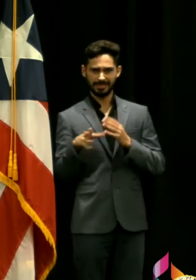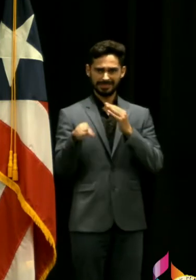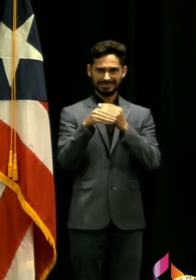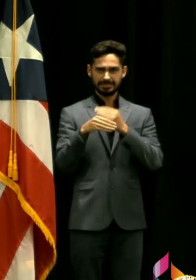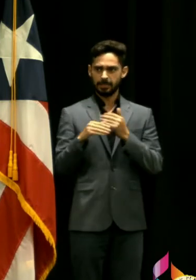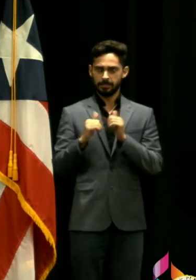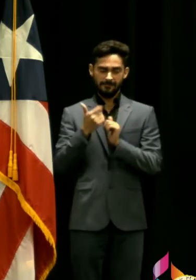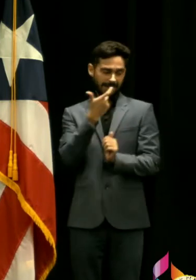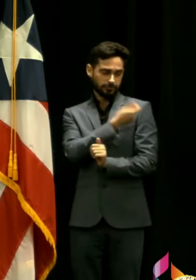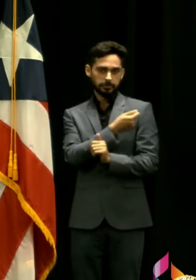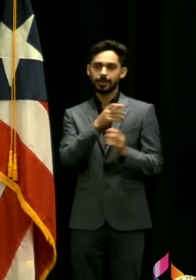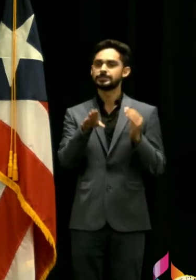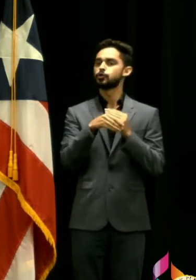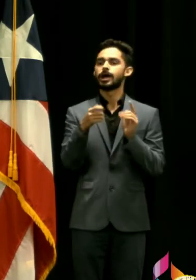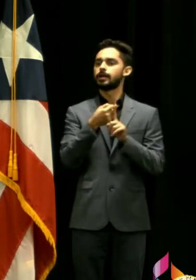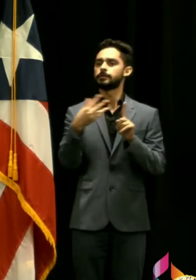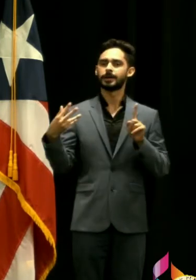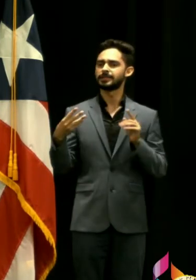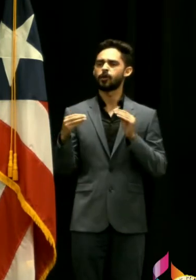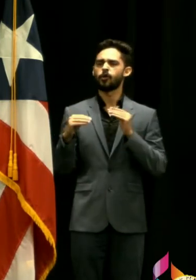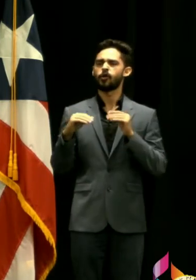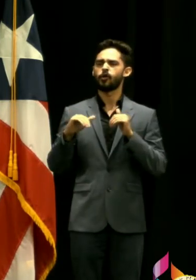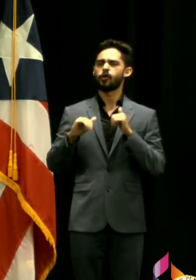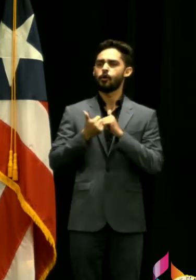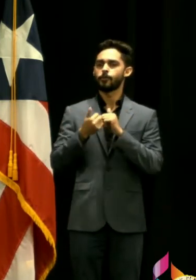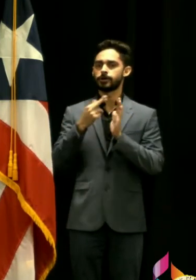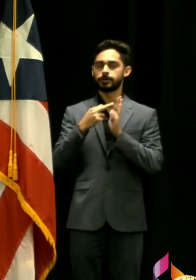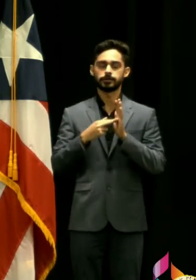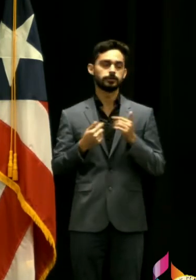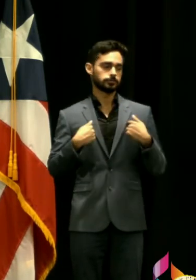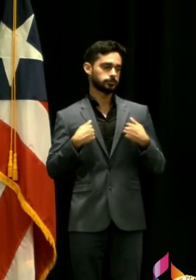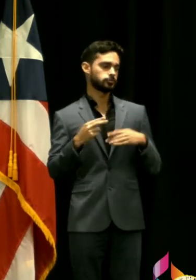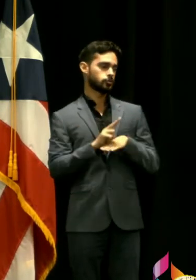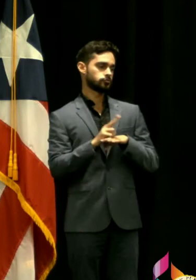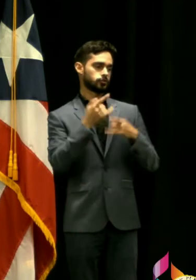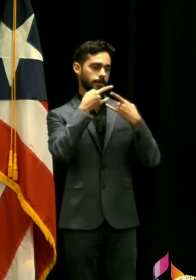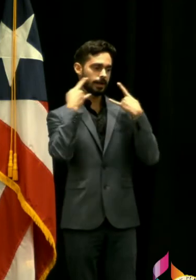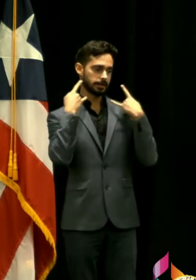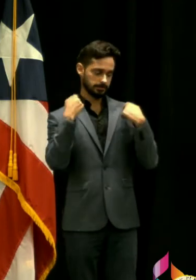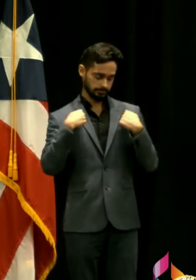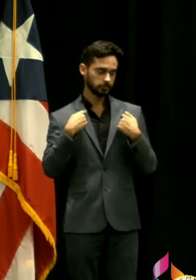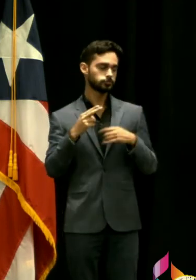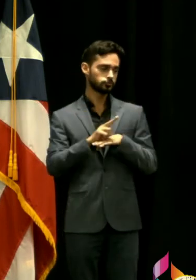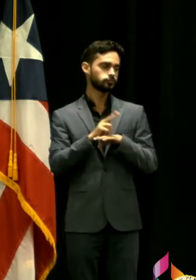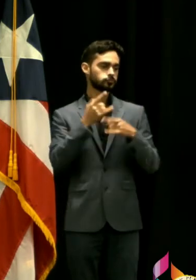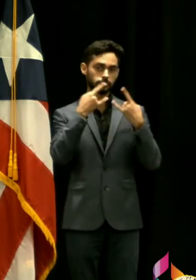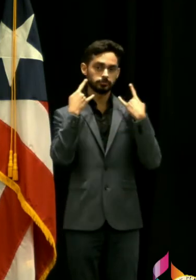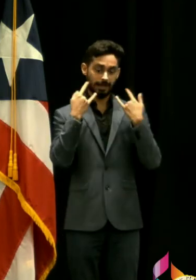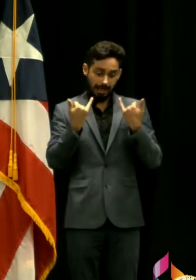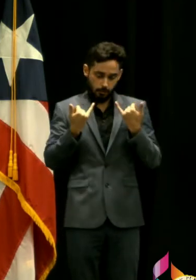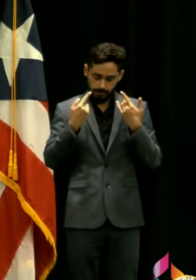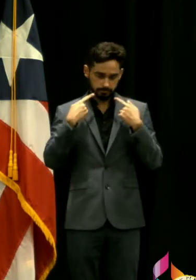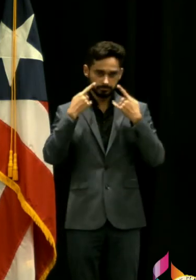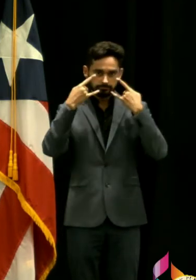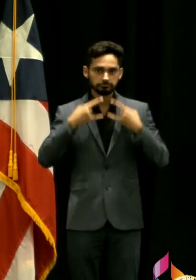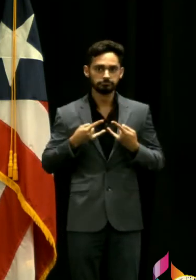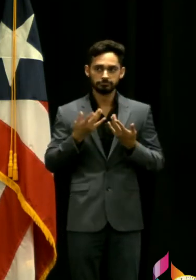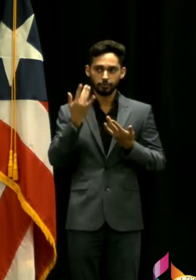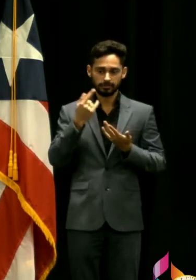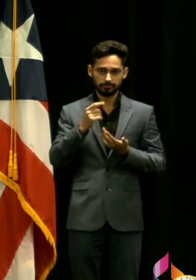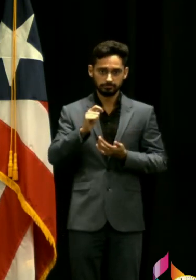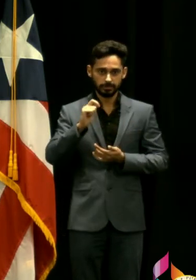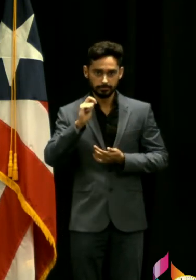de la vacunación tengo que decir lo siguiente yo uso la mascarilla yo la uso ahora mismo no la estoy usando porque estoy aquí en el